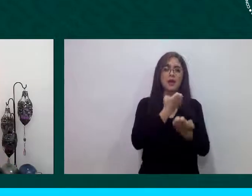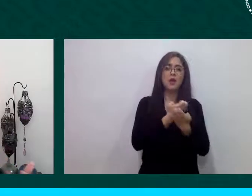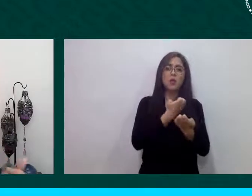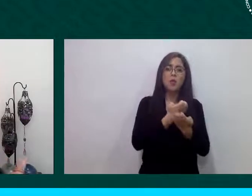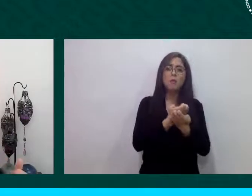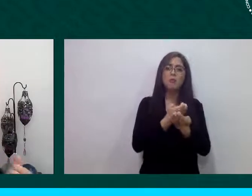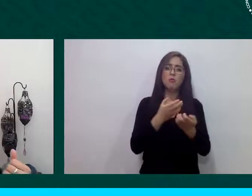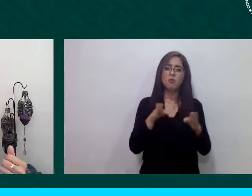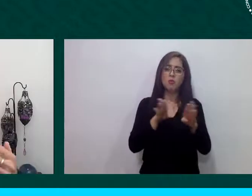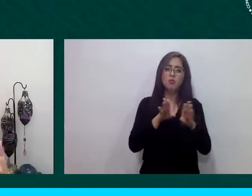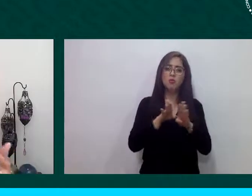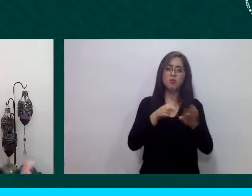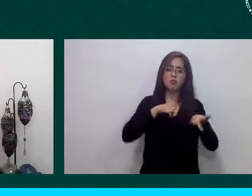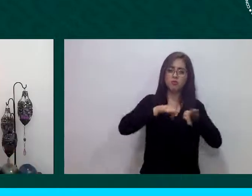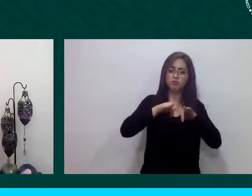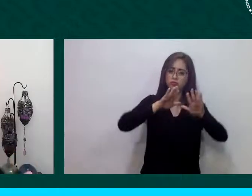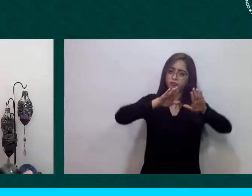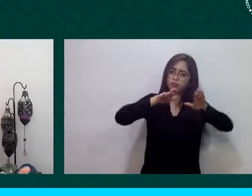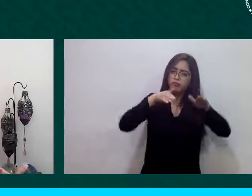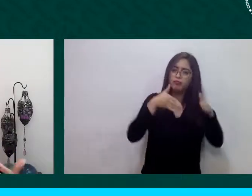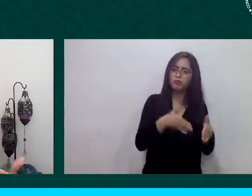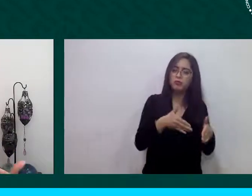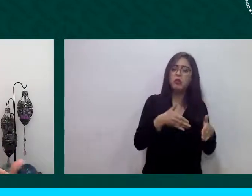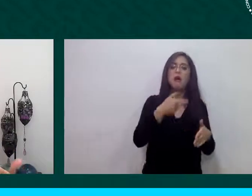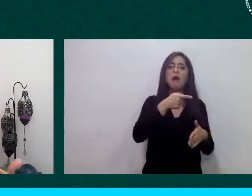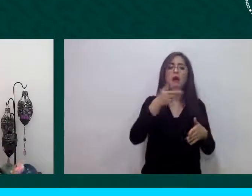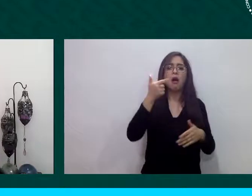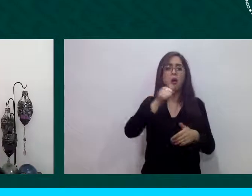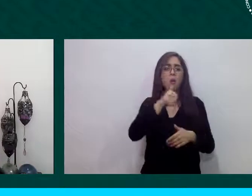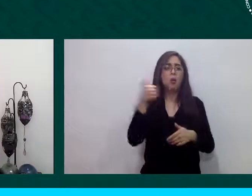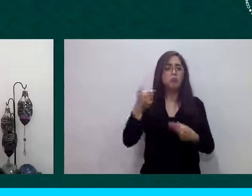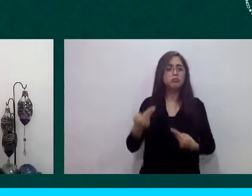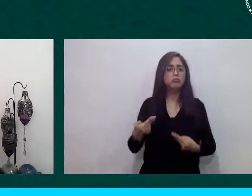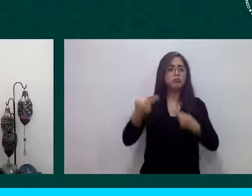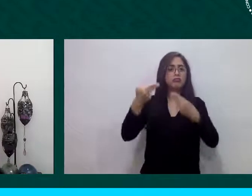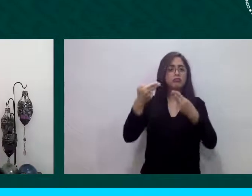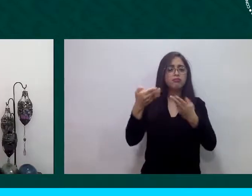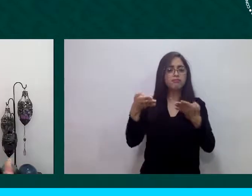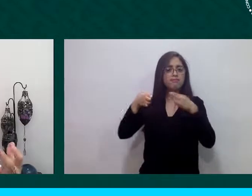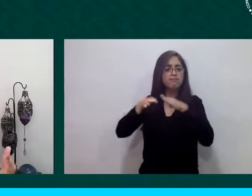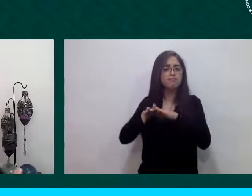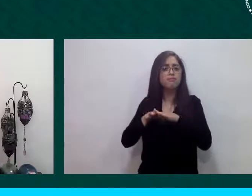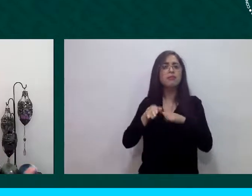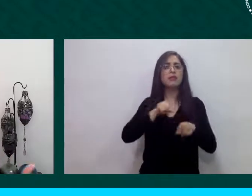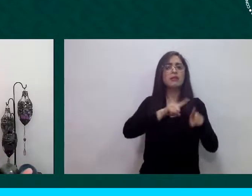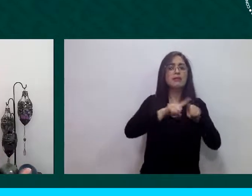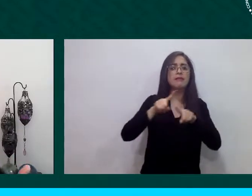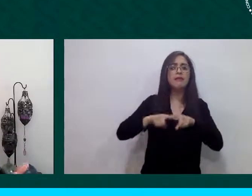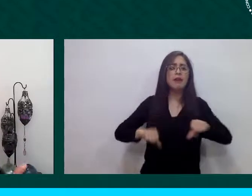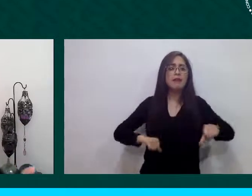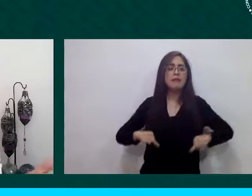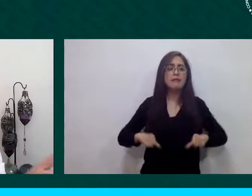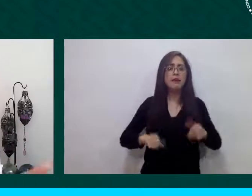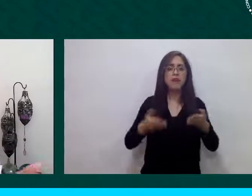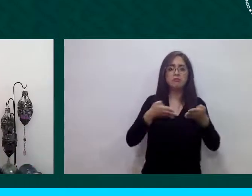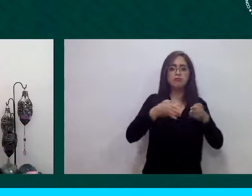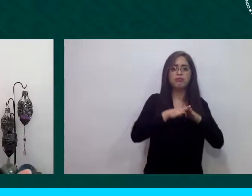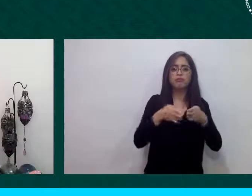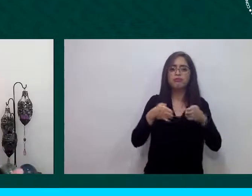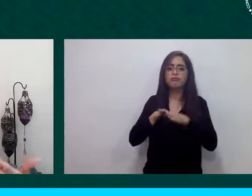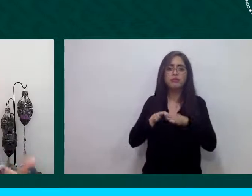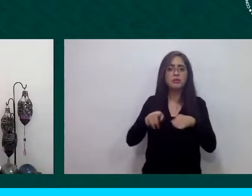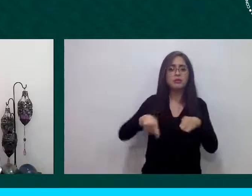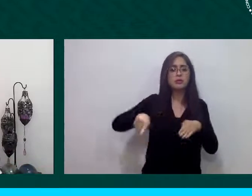cierre de establecimientos, hubo un cierre de actividades en el cual a las personas en movilidad se les complicó seguir